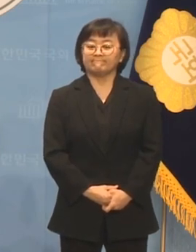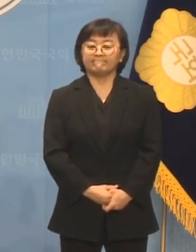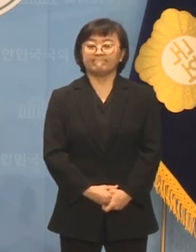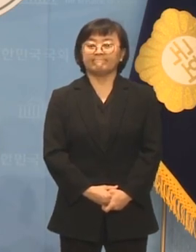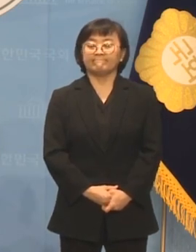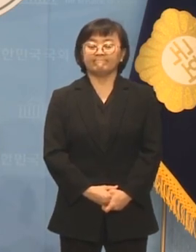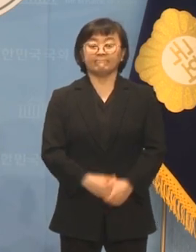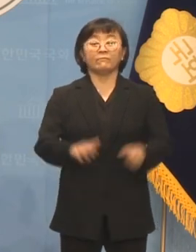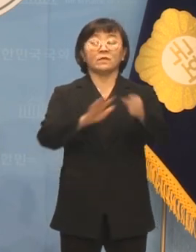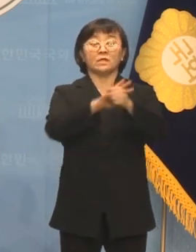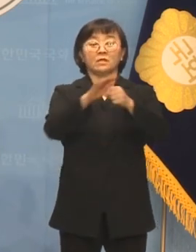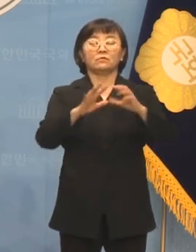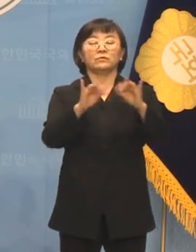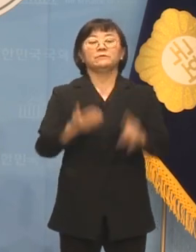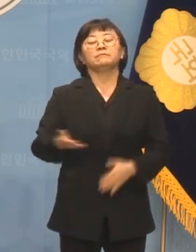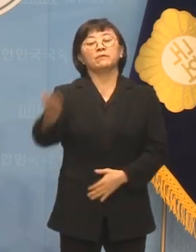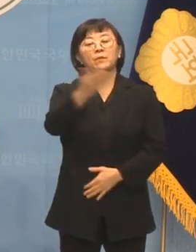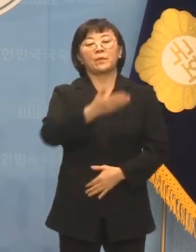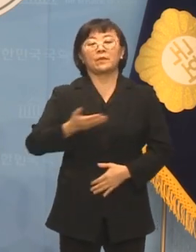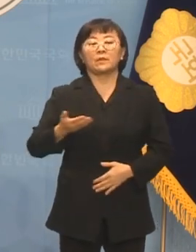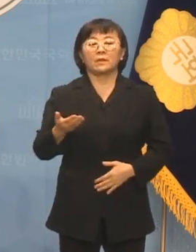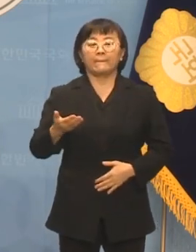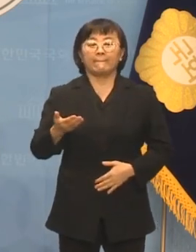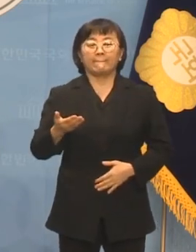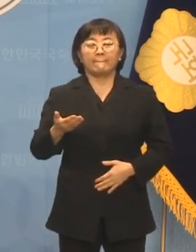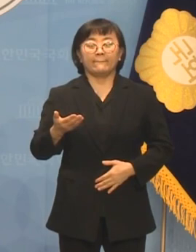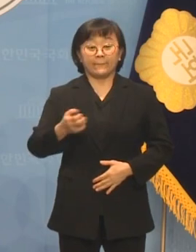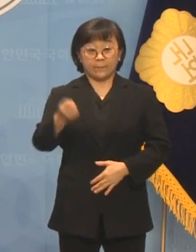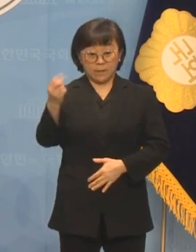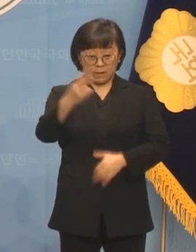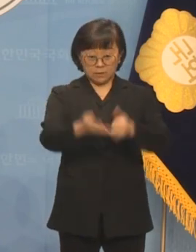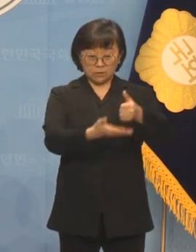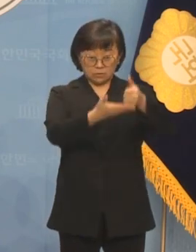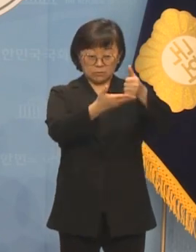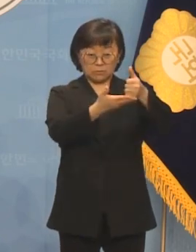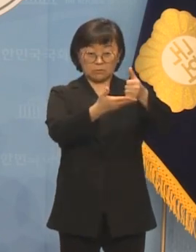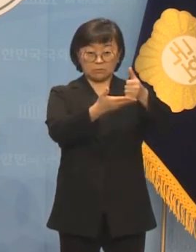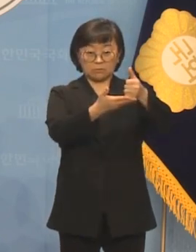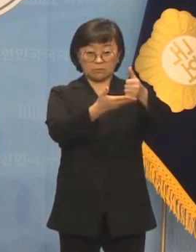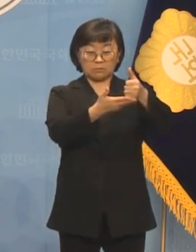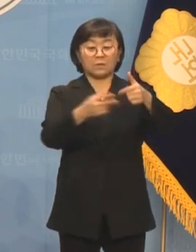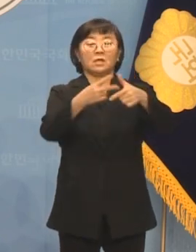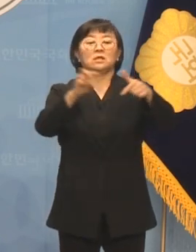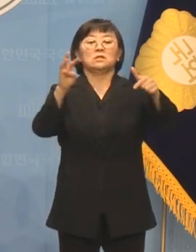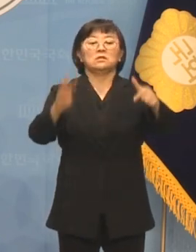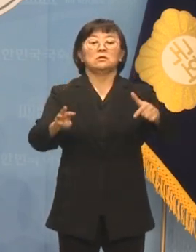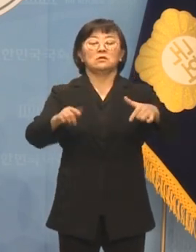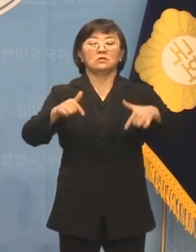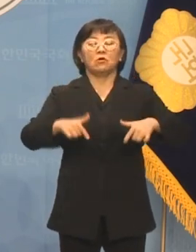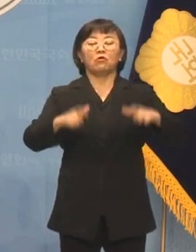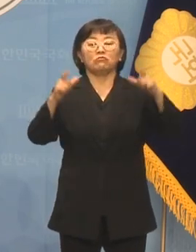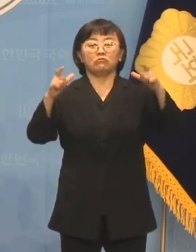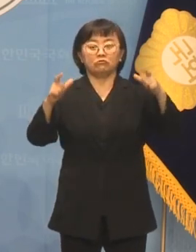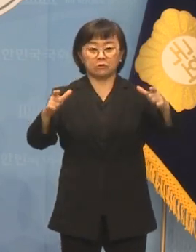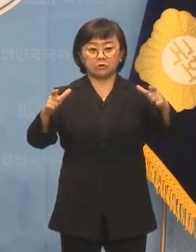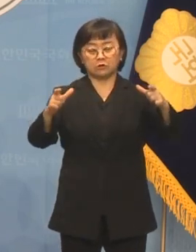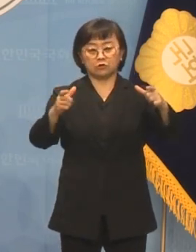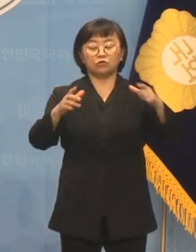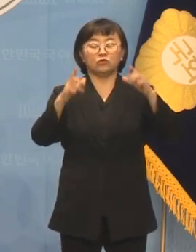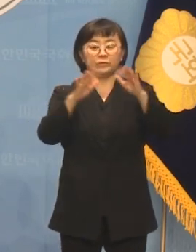사랑하는 국민 여러분 그리고 존경하는 인천 서구울 주민 여러분